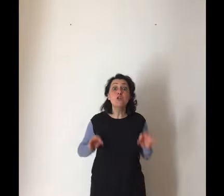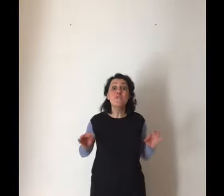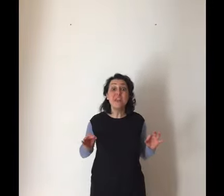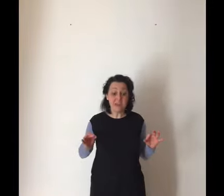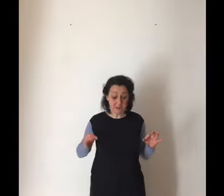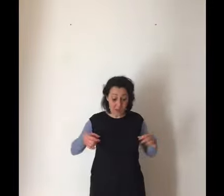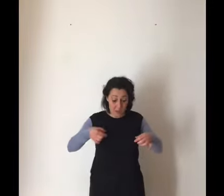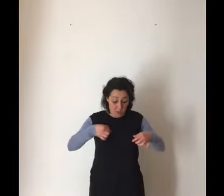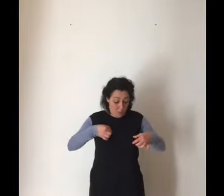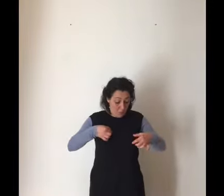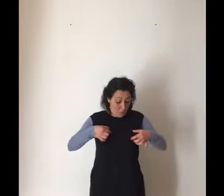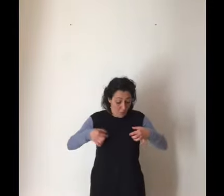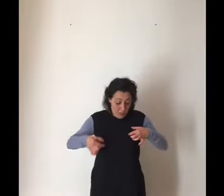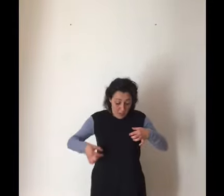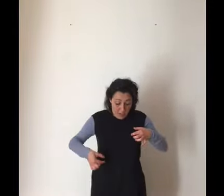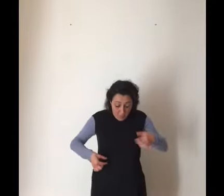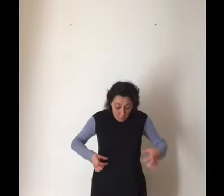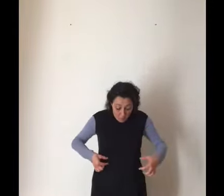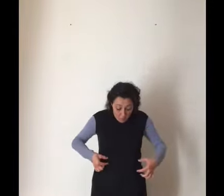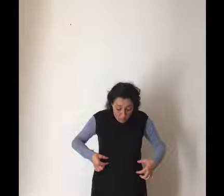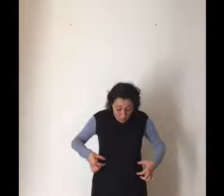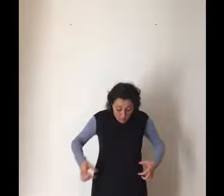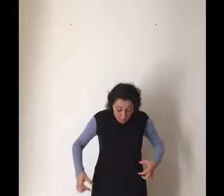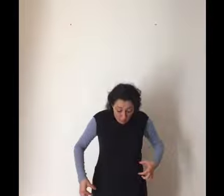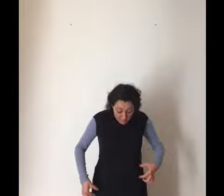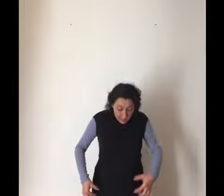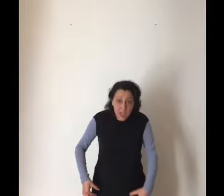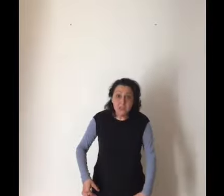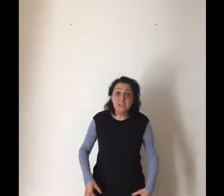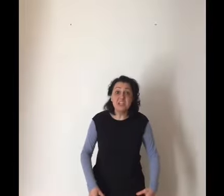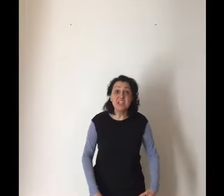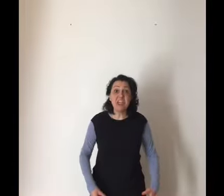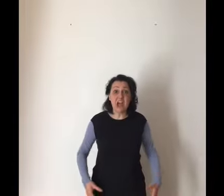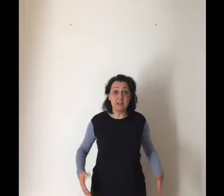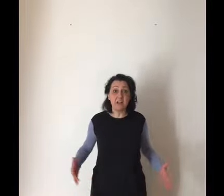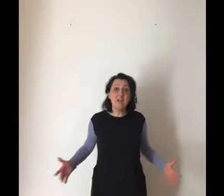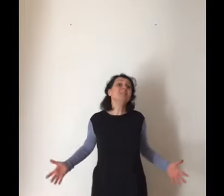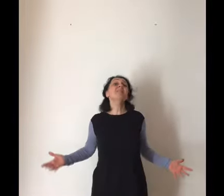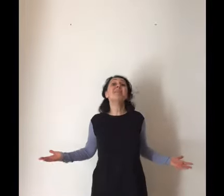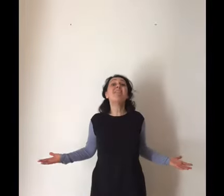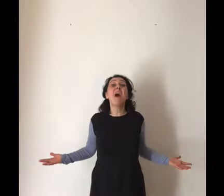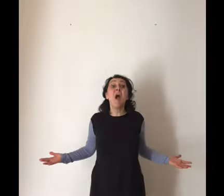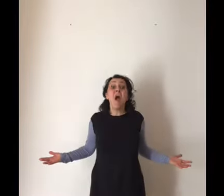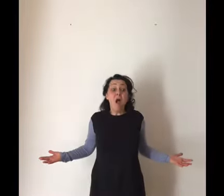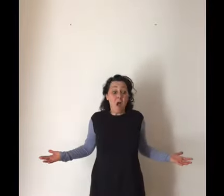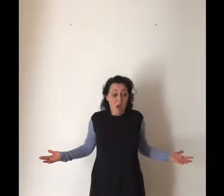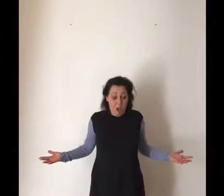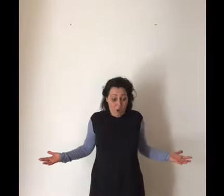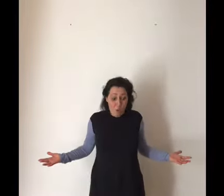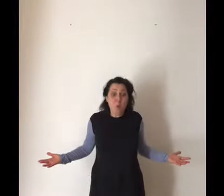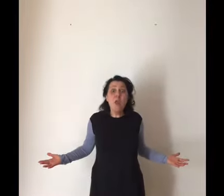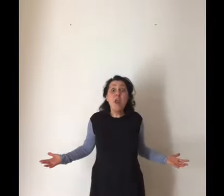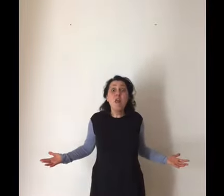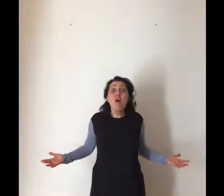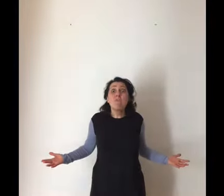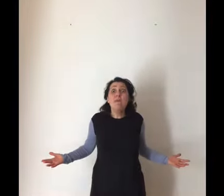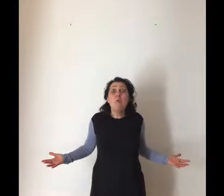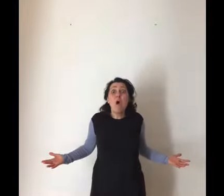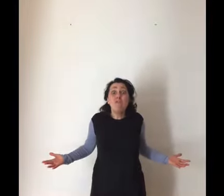verde con le colombe rosa disegnate. Sembrava un enorme uovo